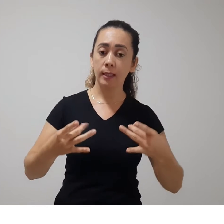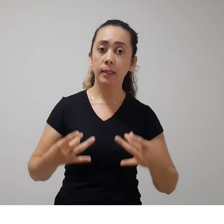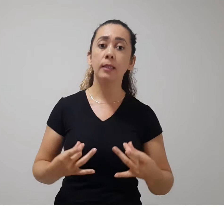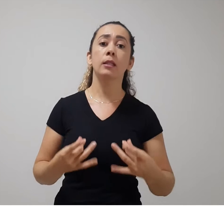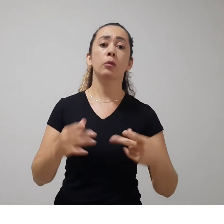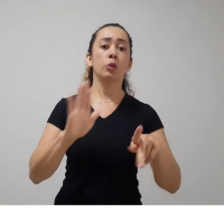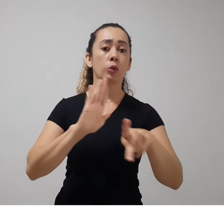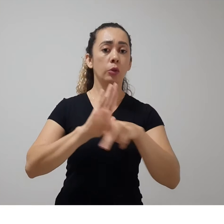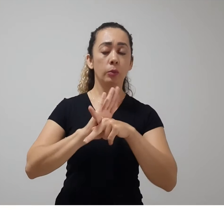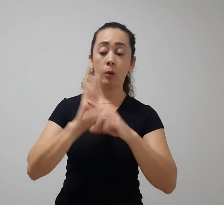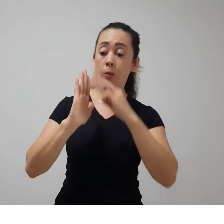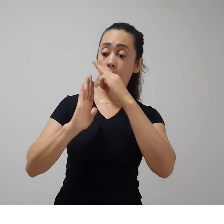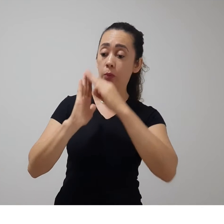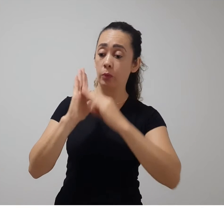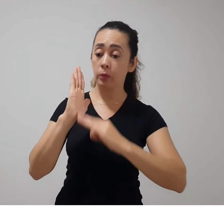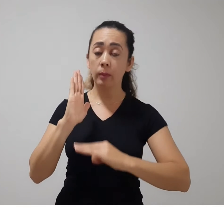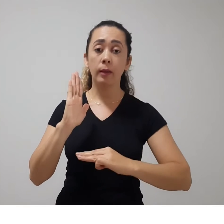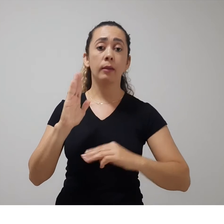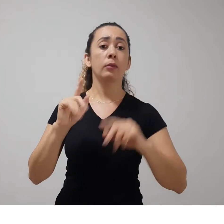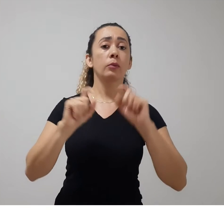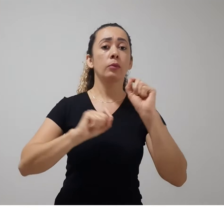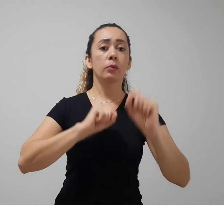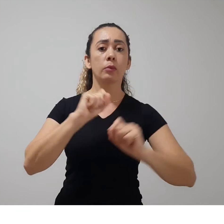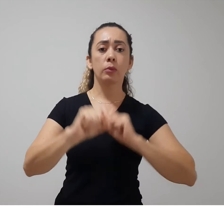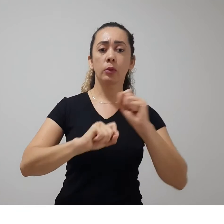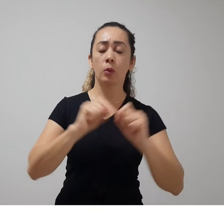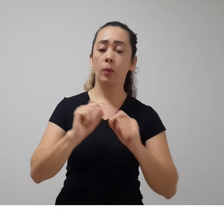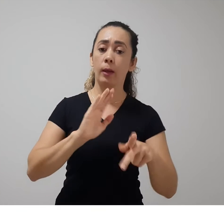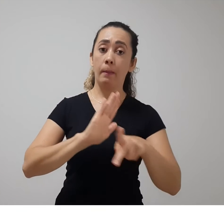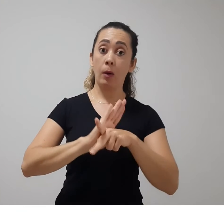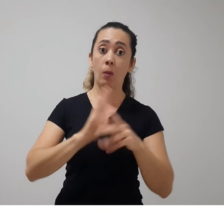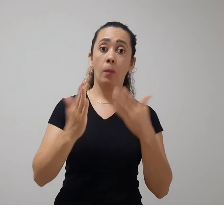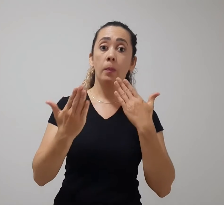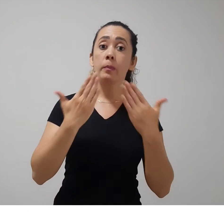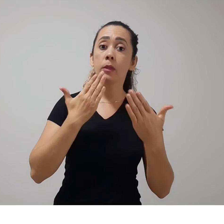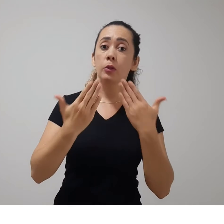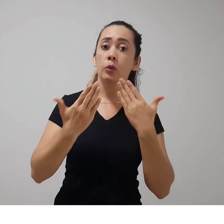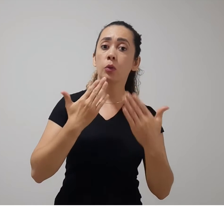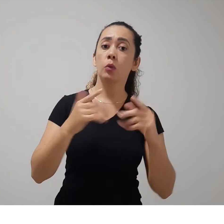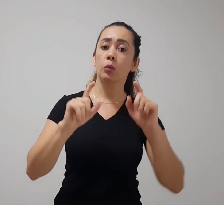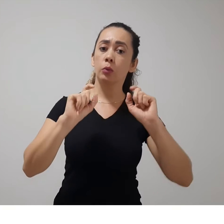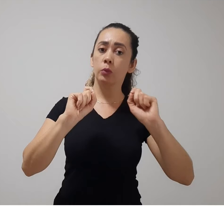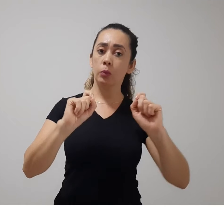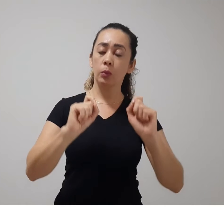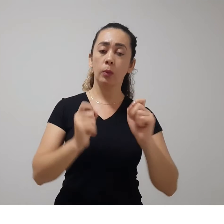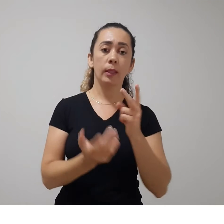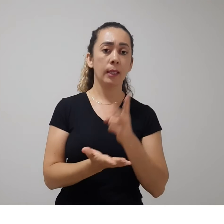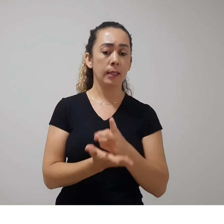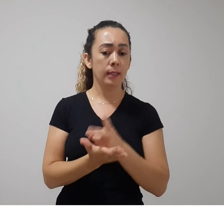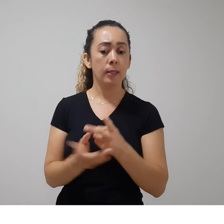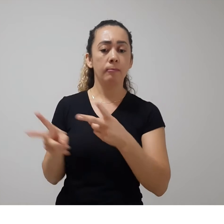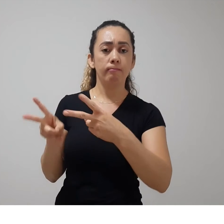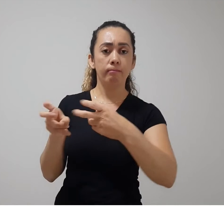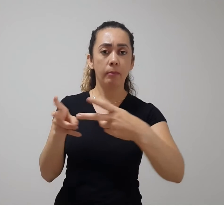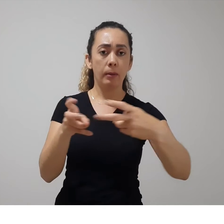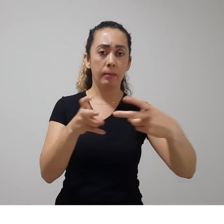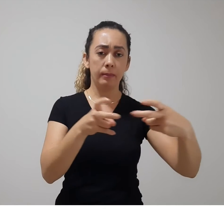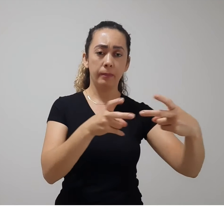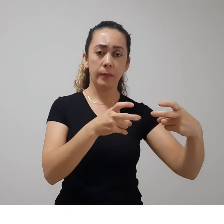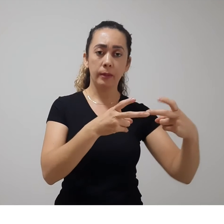científico. Daí se tinha que o fato psicológico deve ser passível de ser observado, mensurado e